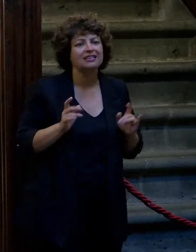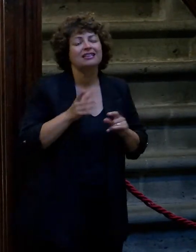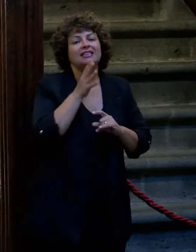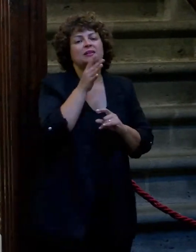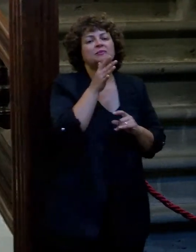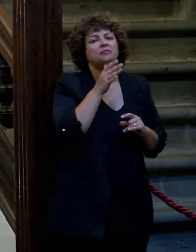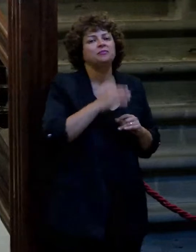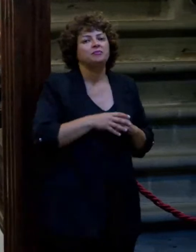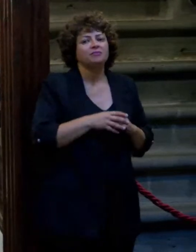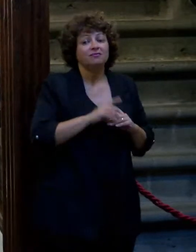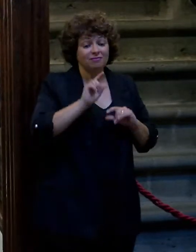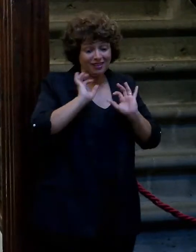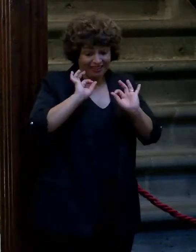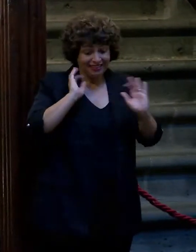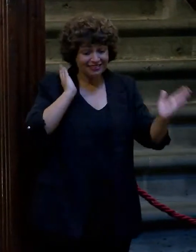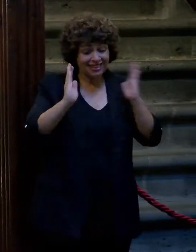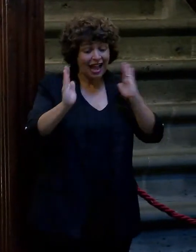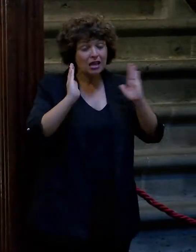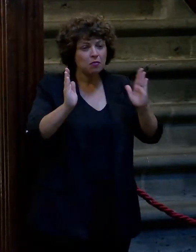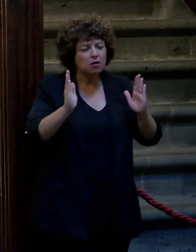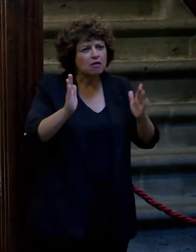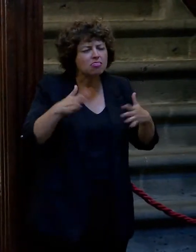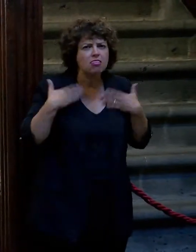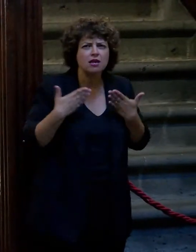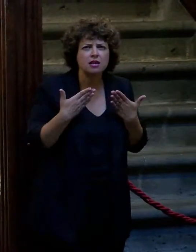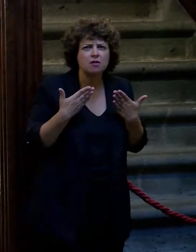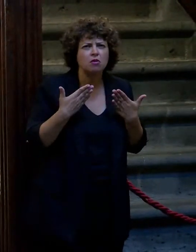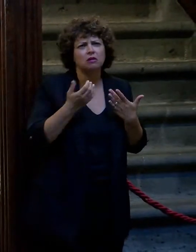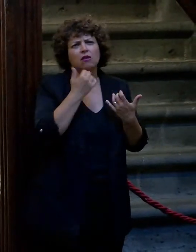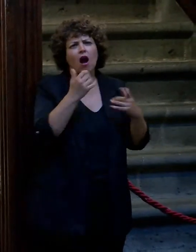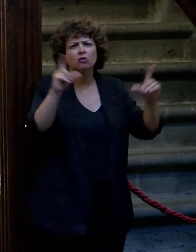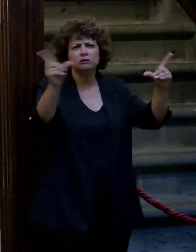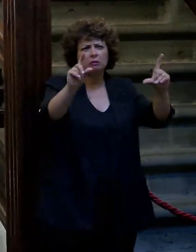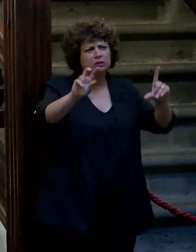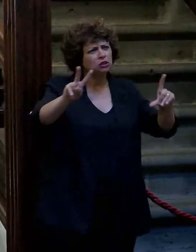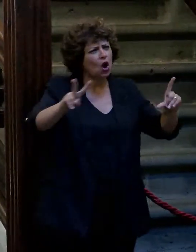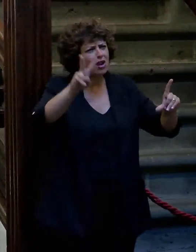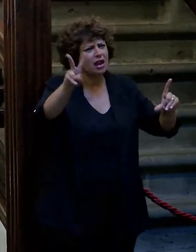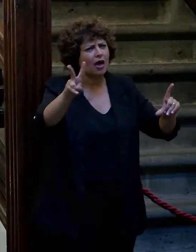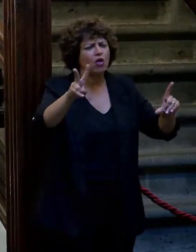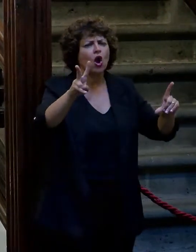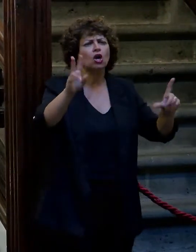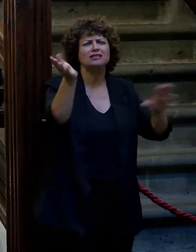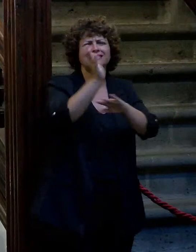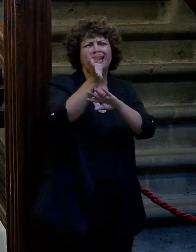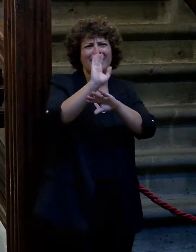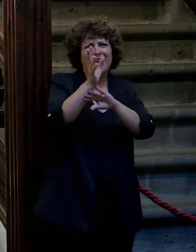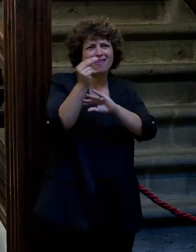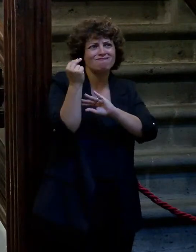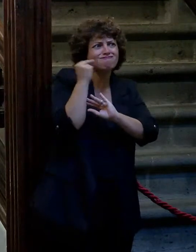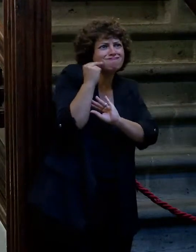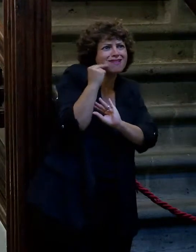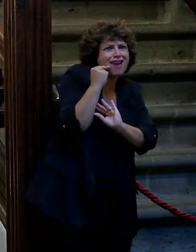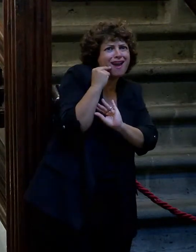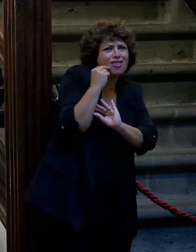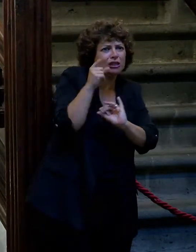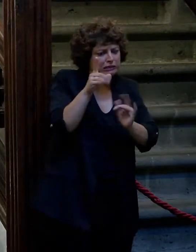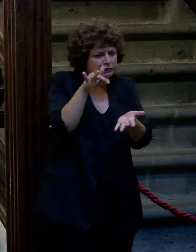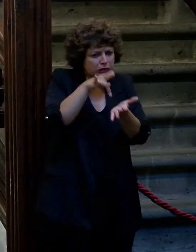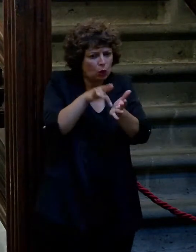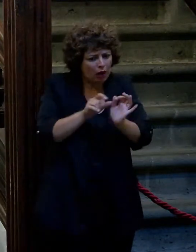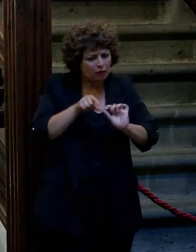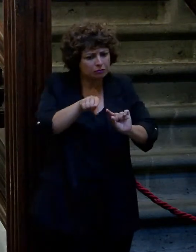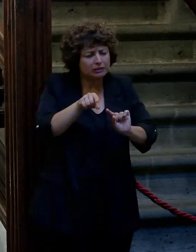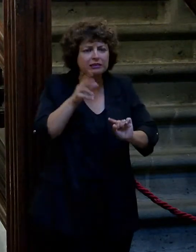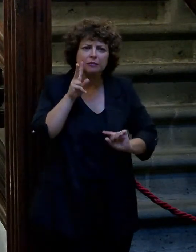si vas a entrar pues en aquella época de repente estaban dando un ciclo en la 2 de Hitchcock o de Davis o de quien fuera y tocaba Hitchcock y